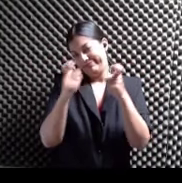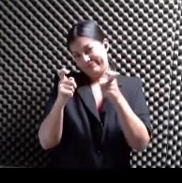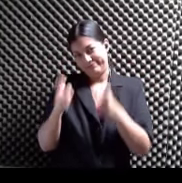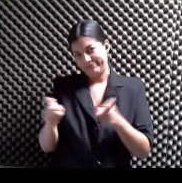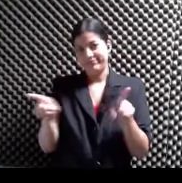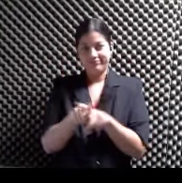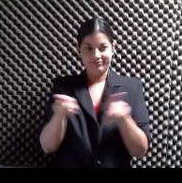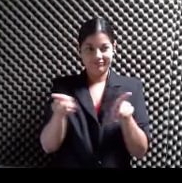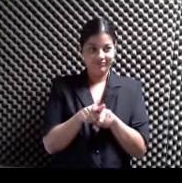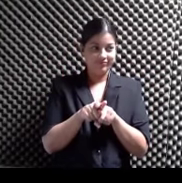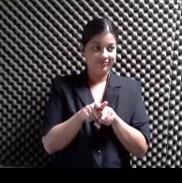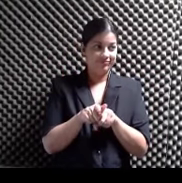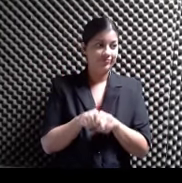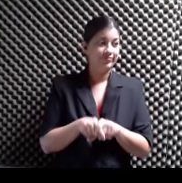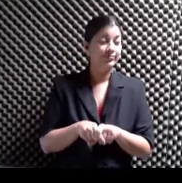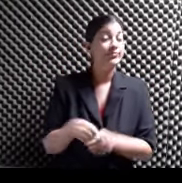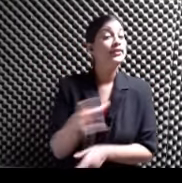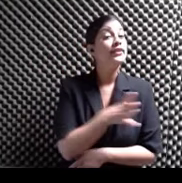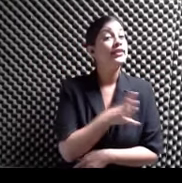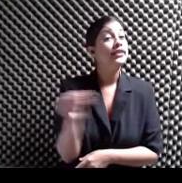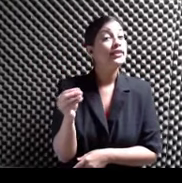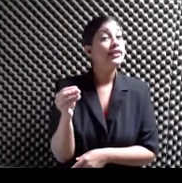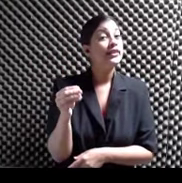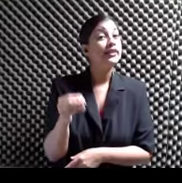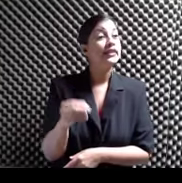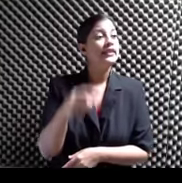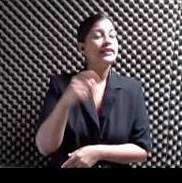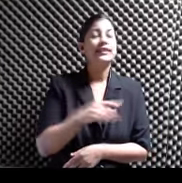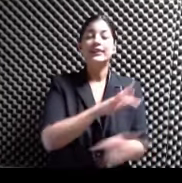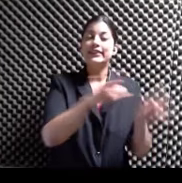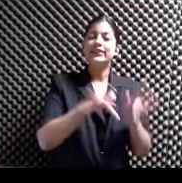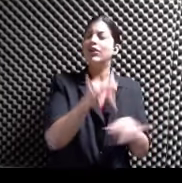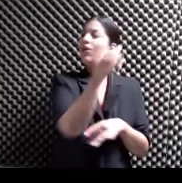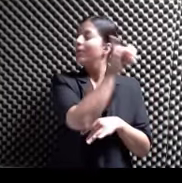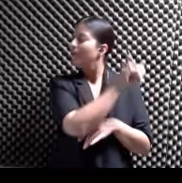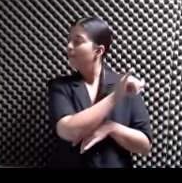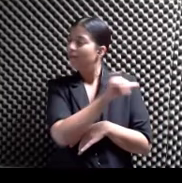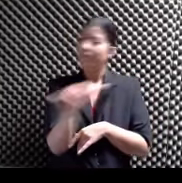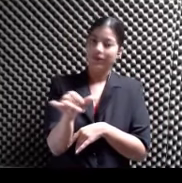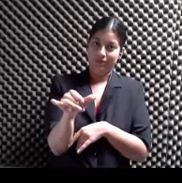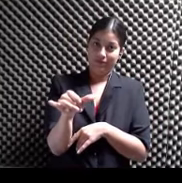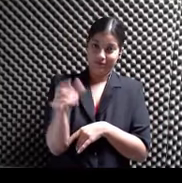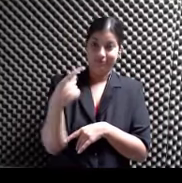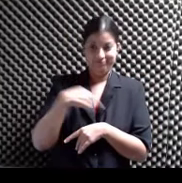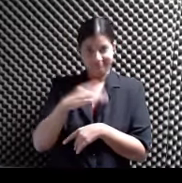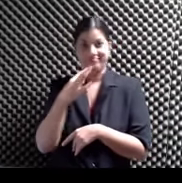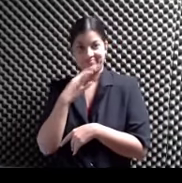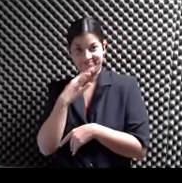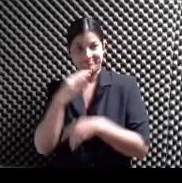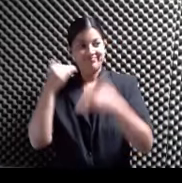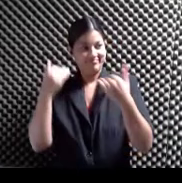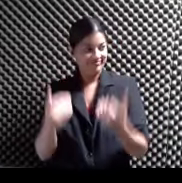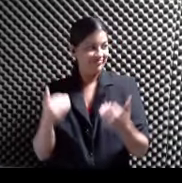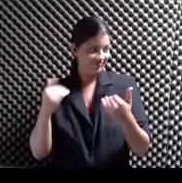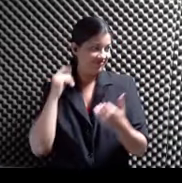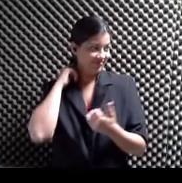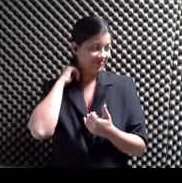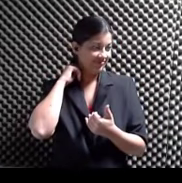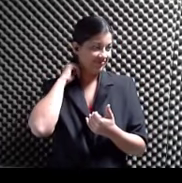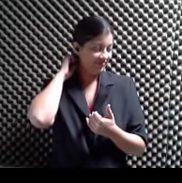la donación Y que este es El mismo disco En cuestión Exacto estamos hablando Imperfecto Invisible Que allí mismo